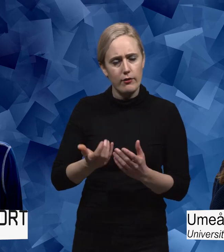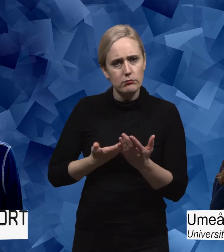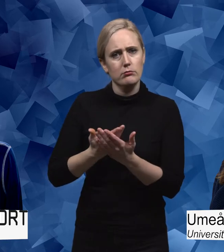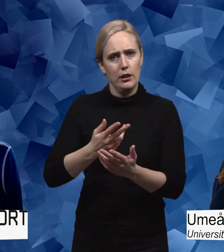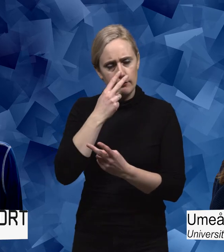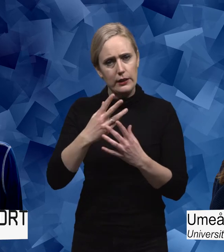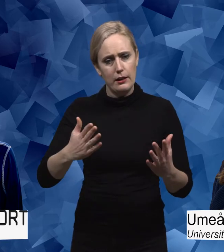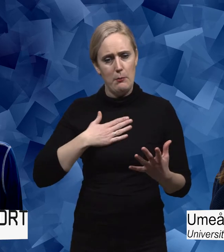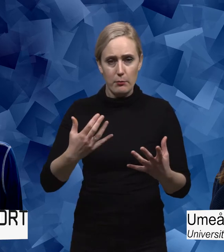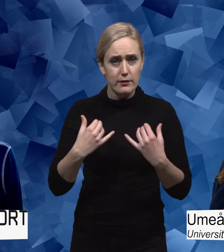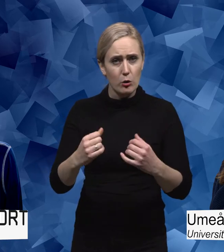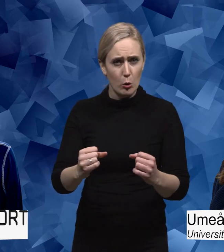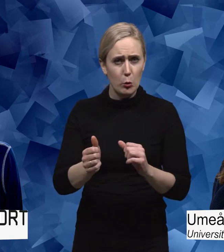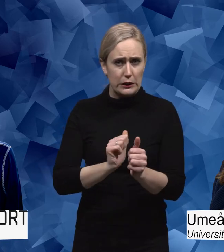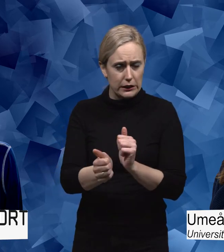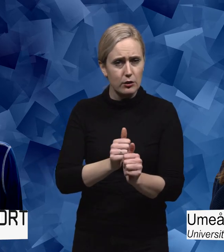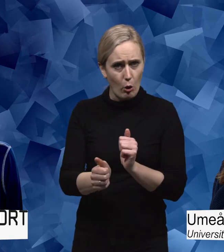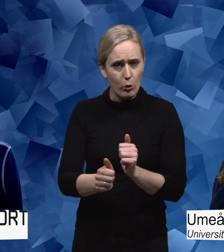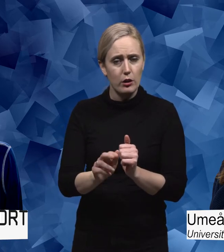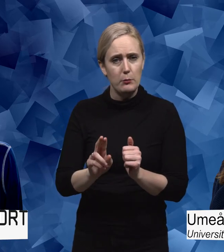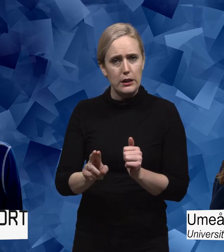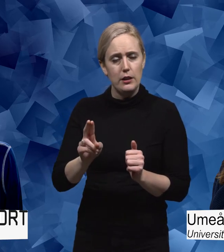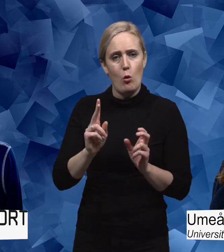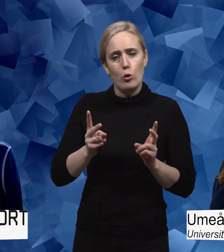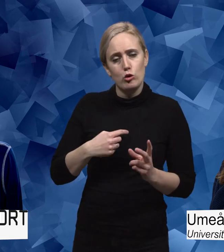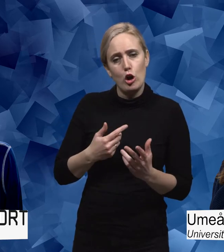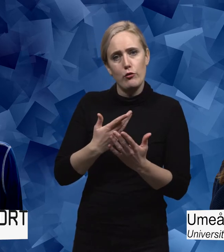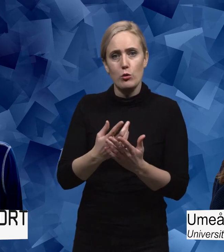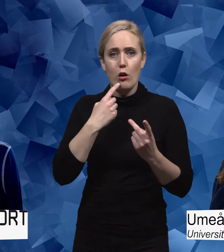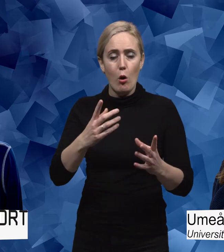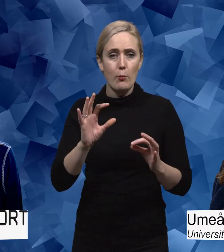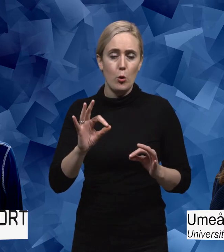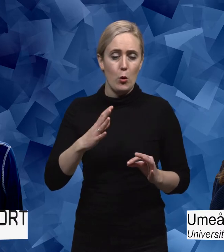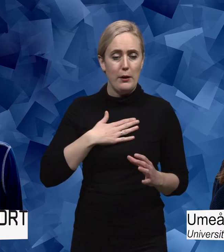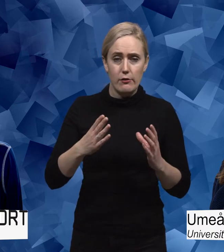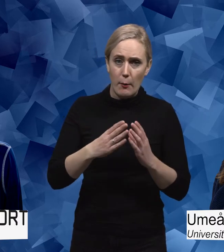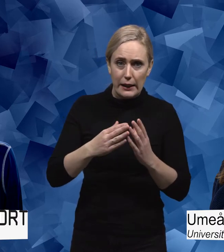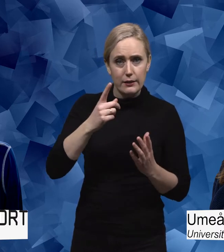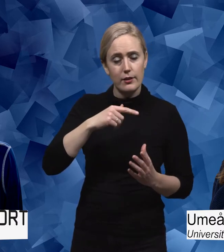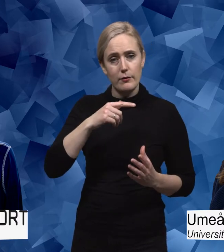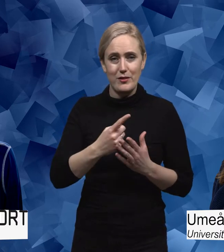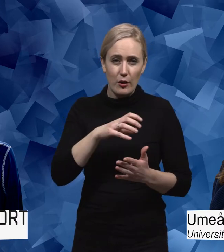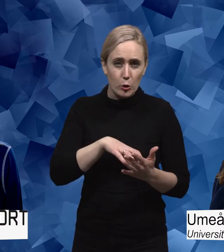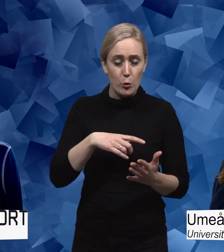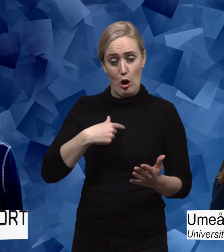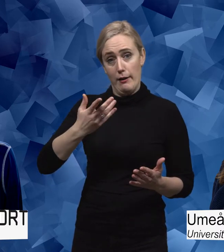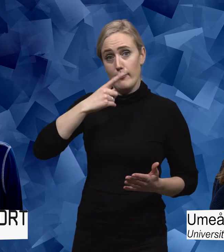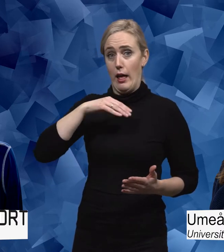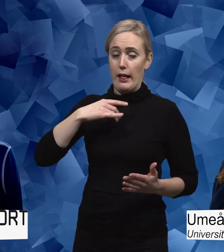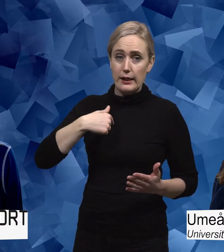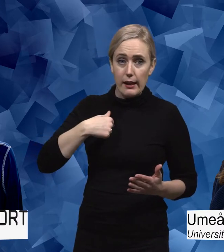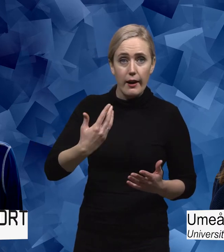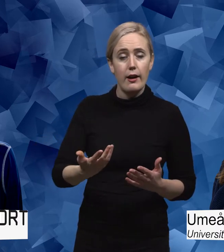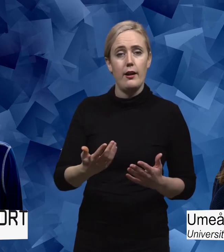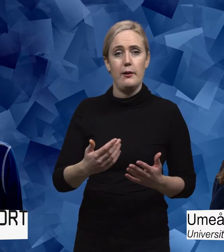idrottsprestationer och i vissa fall också att man lyfte fram kanske vilken, att man har en familjesituation, att man har en förälder, att också